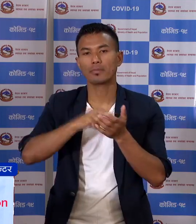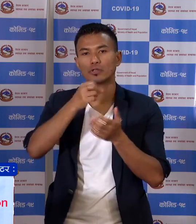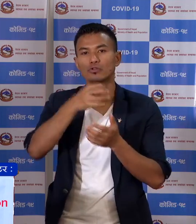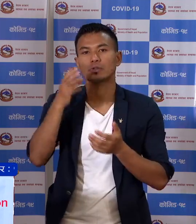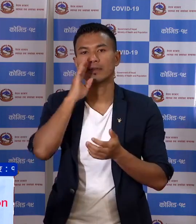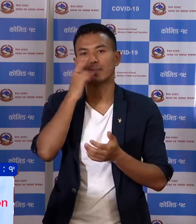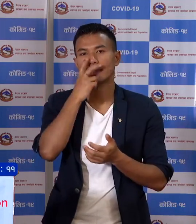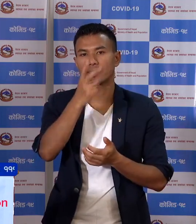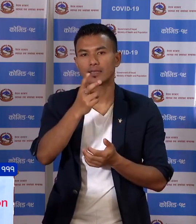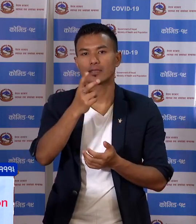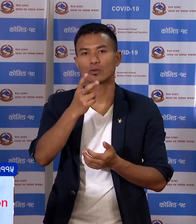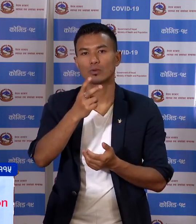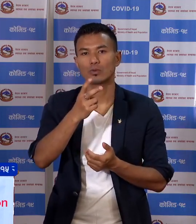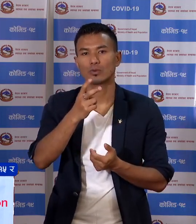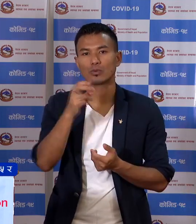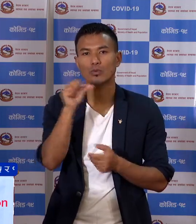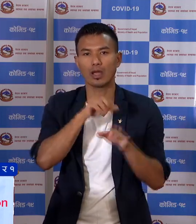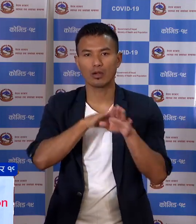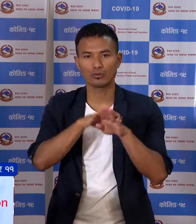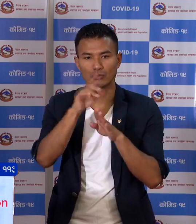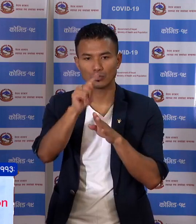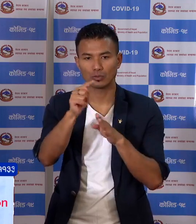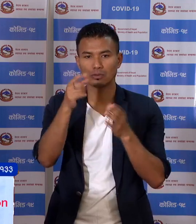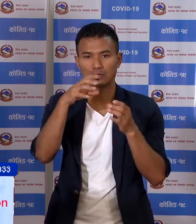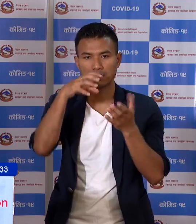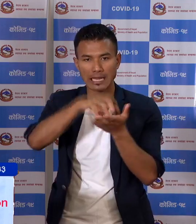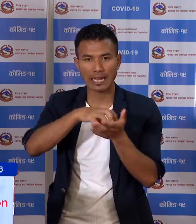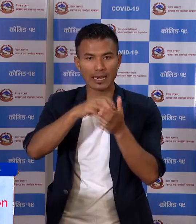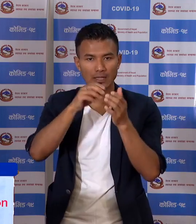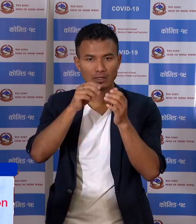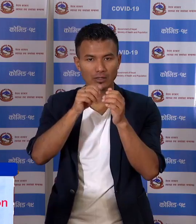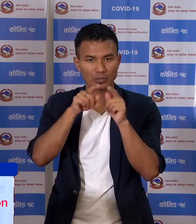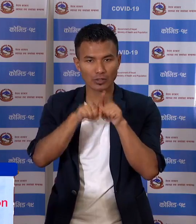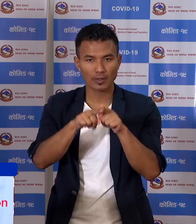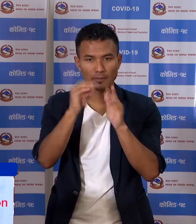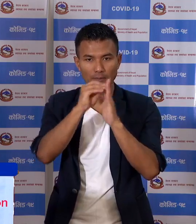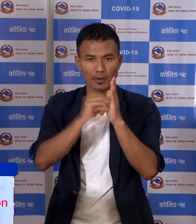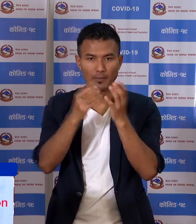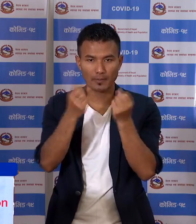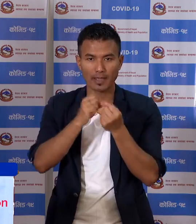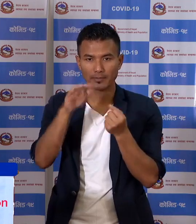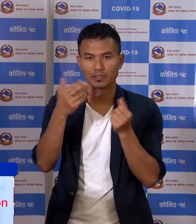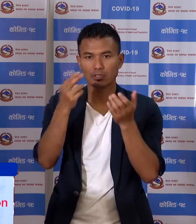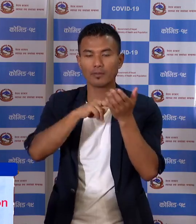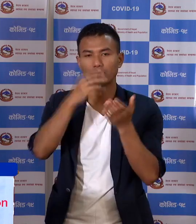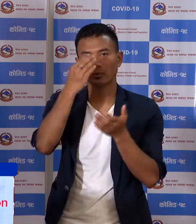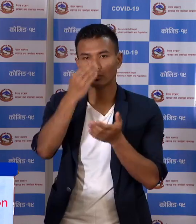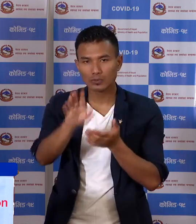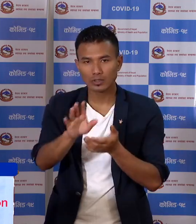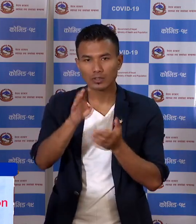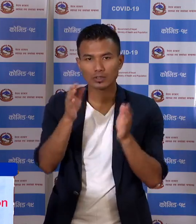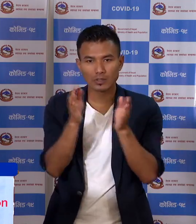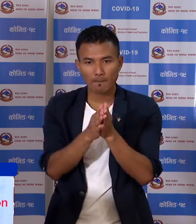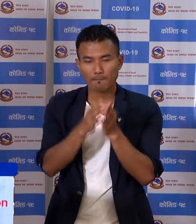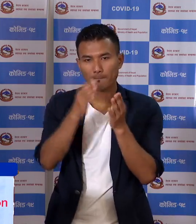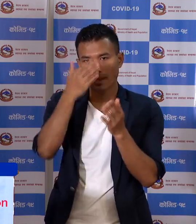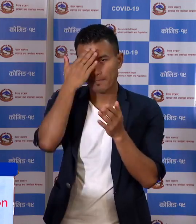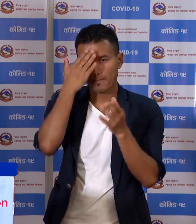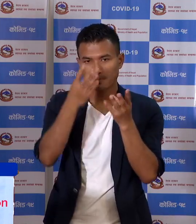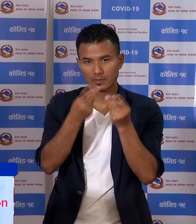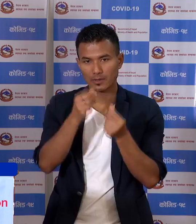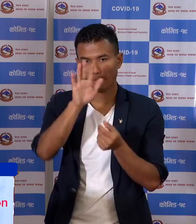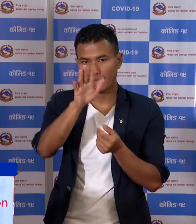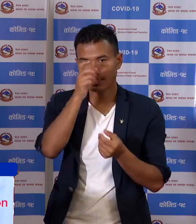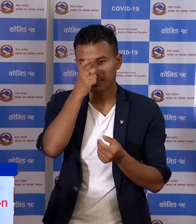शुरिखेत मा देखियेको वाहर को ठेगाना सवित को बिबरन आये पसी एसमा थप होने छा रा कूल संख्यात